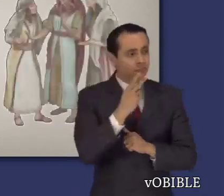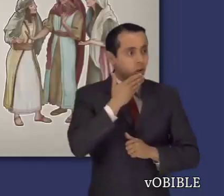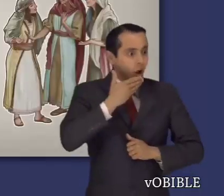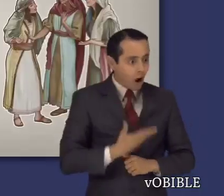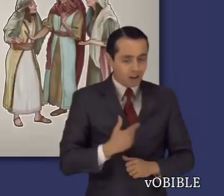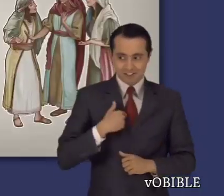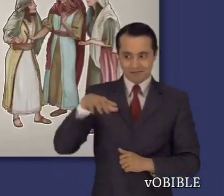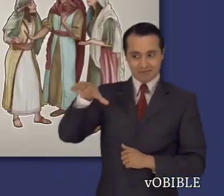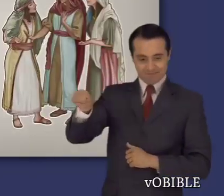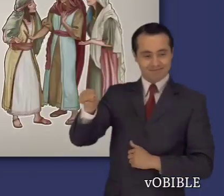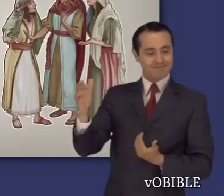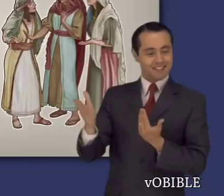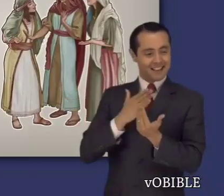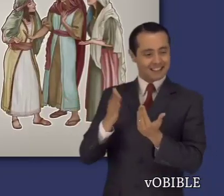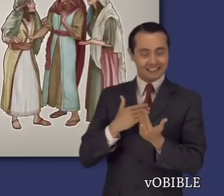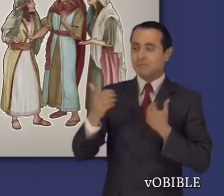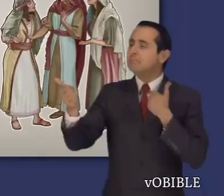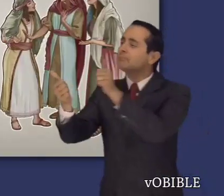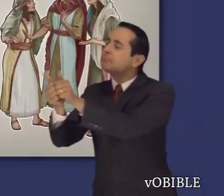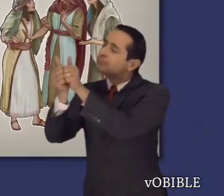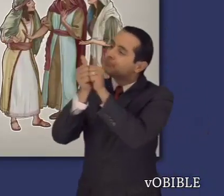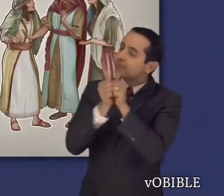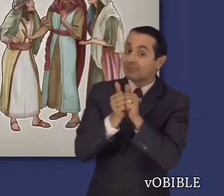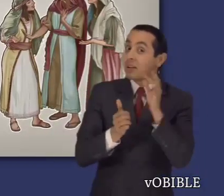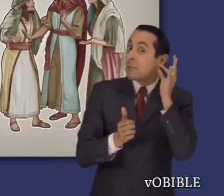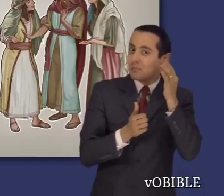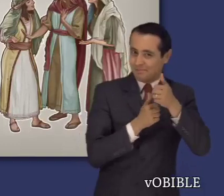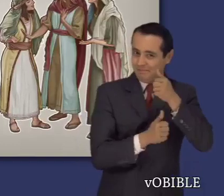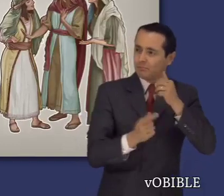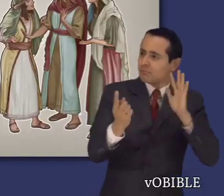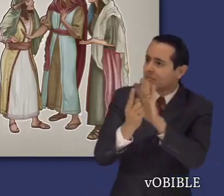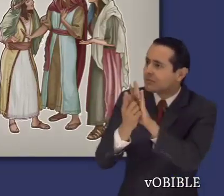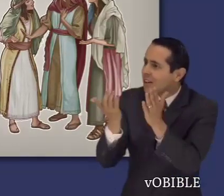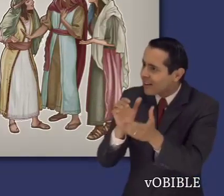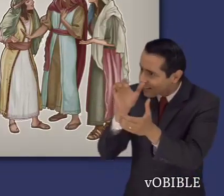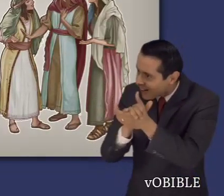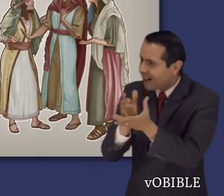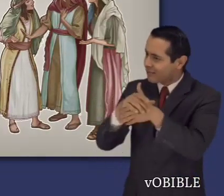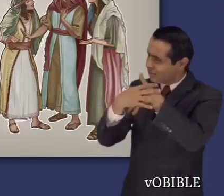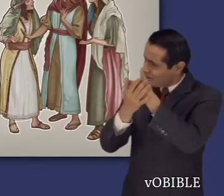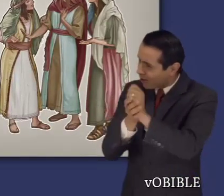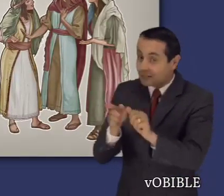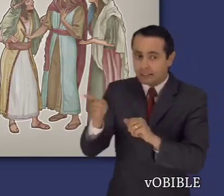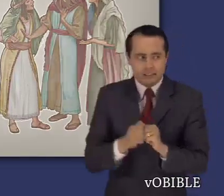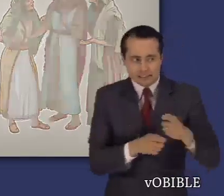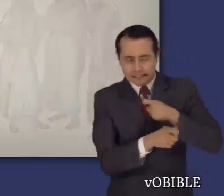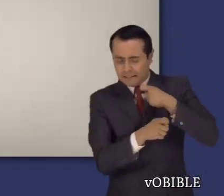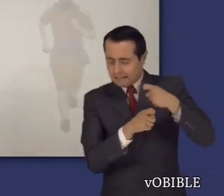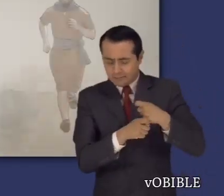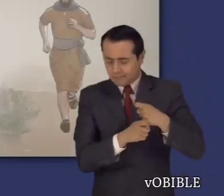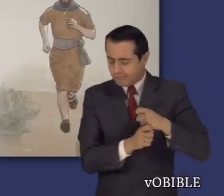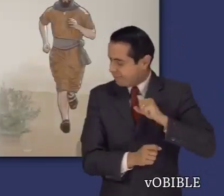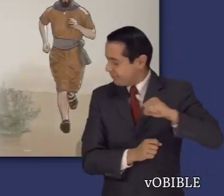La sulamita les pide a las hijas de Jerusalén o damas de la corte de Salomón que no la presionen para que se enamore del rey.